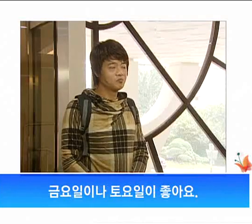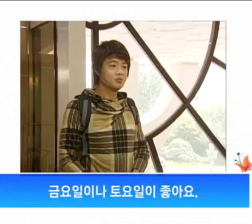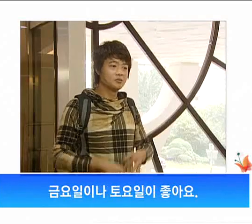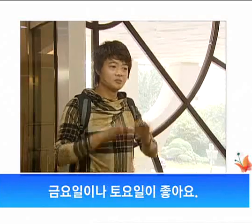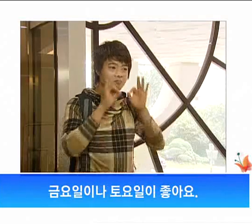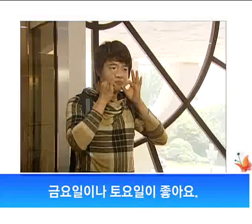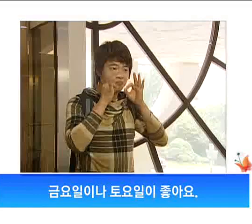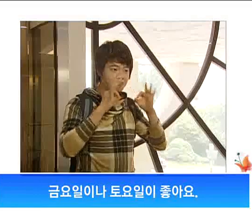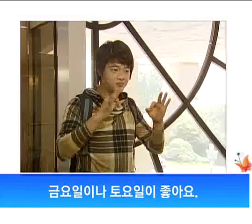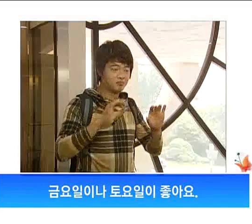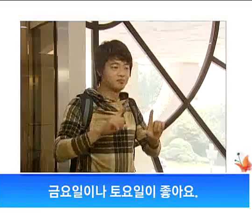다음